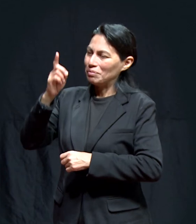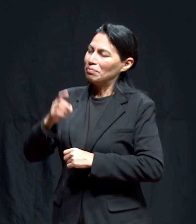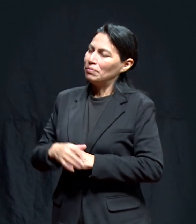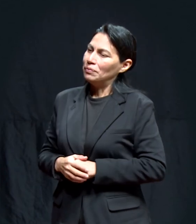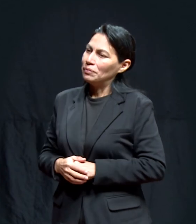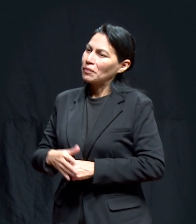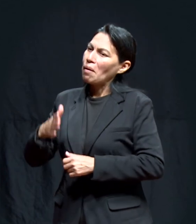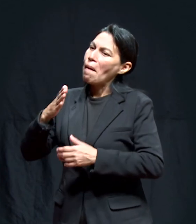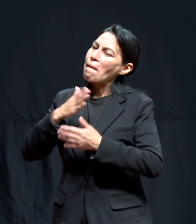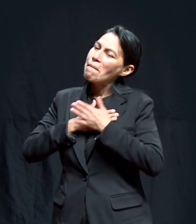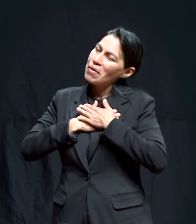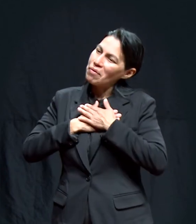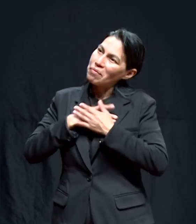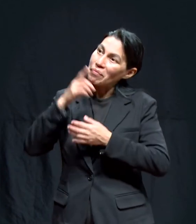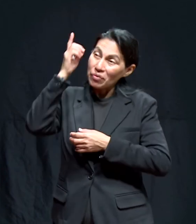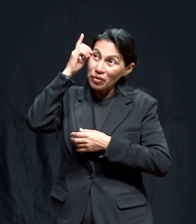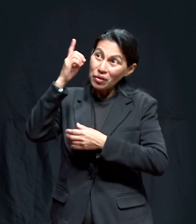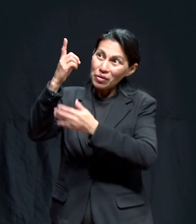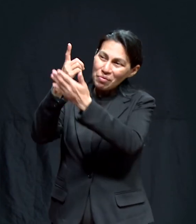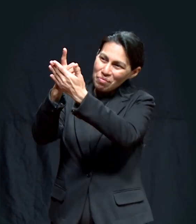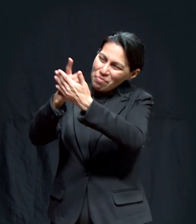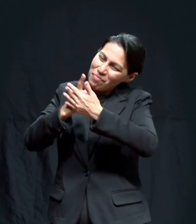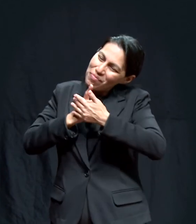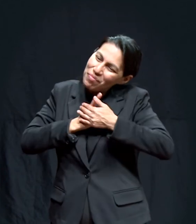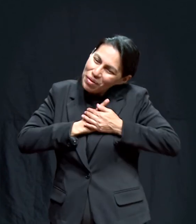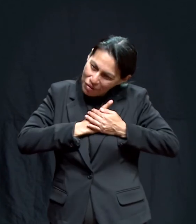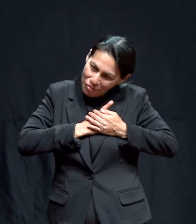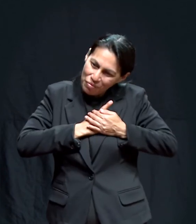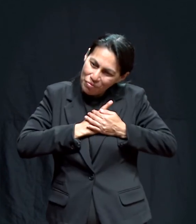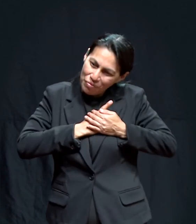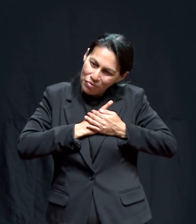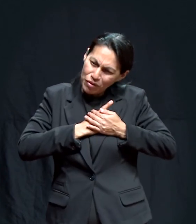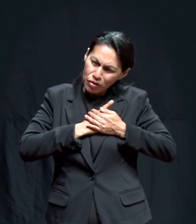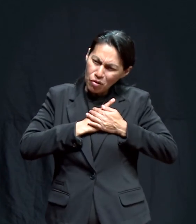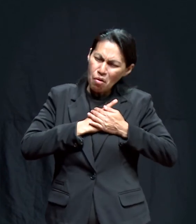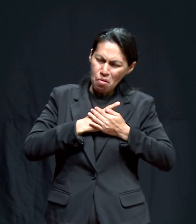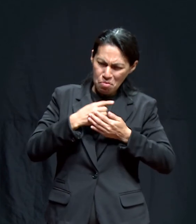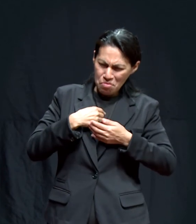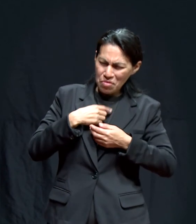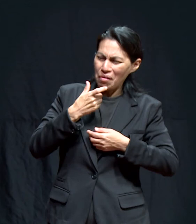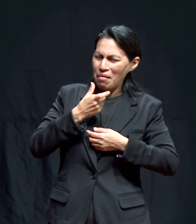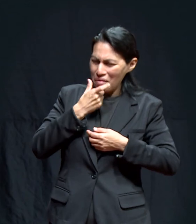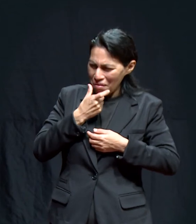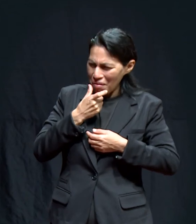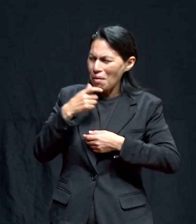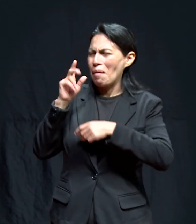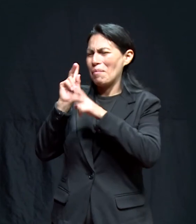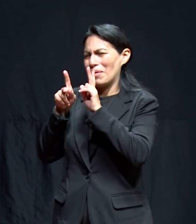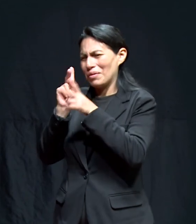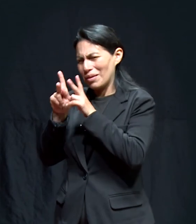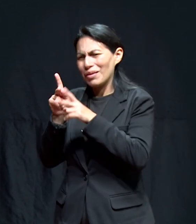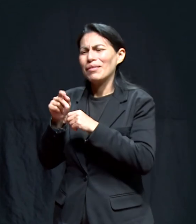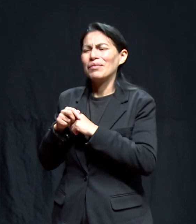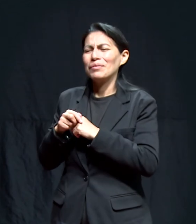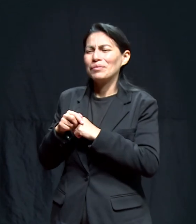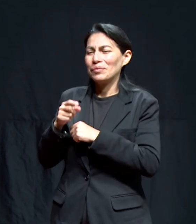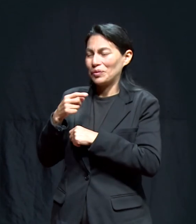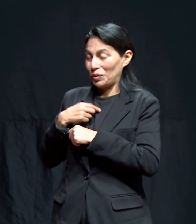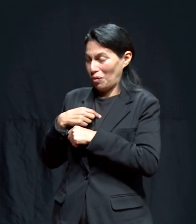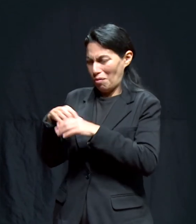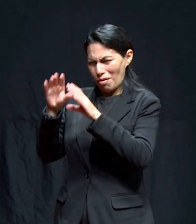amén es mío si alguien con que yo puedo reír